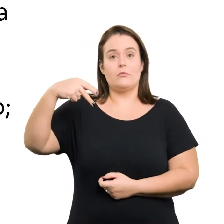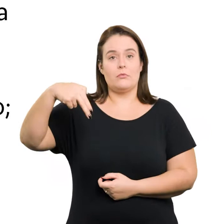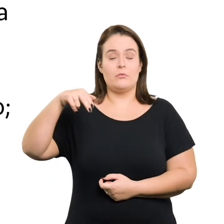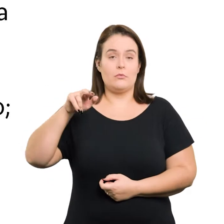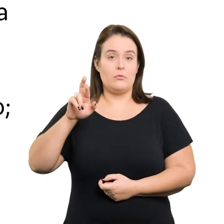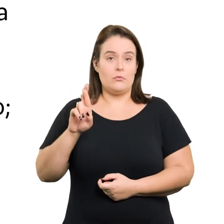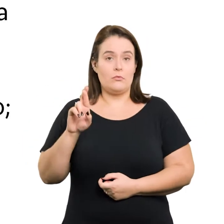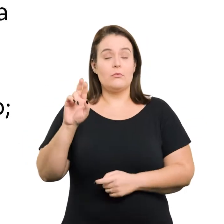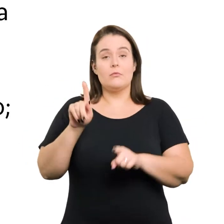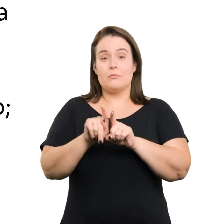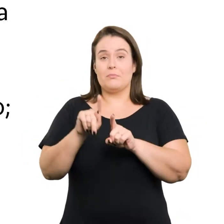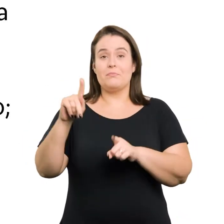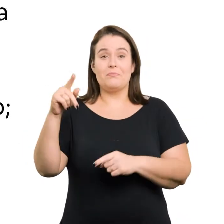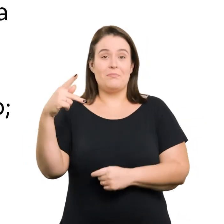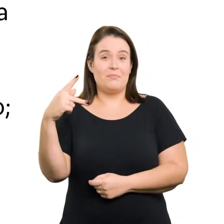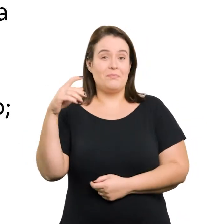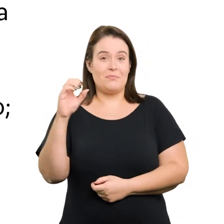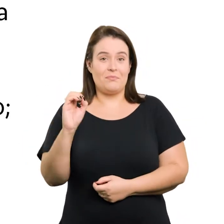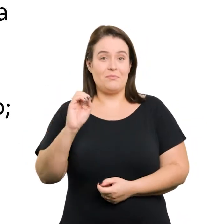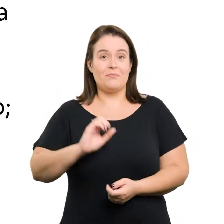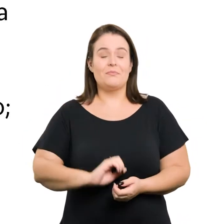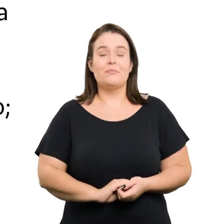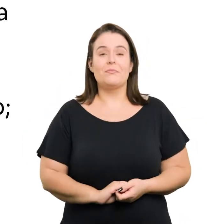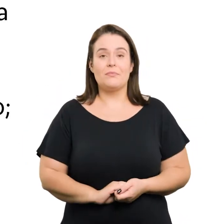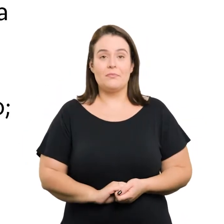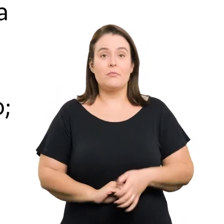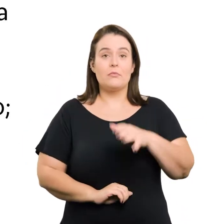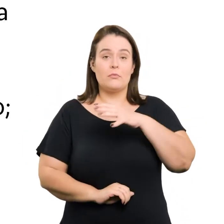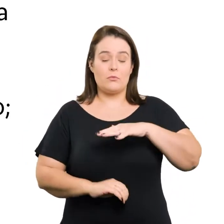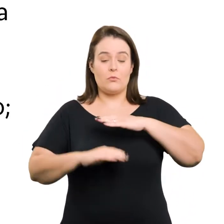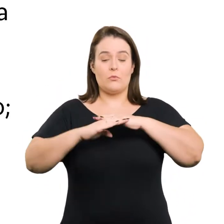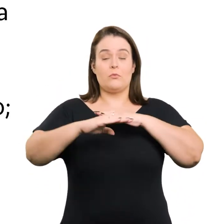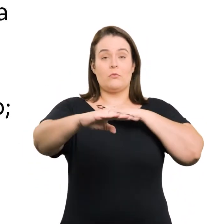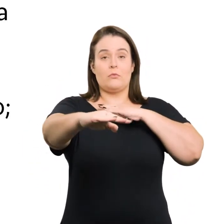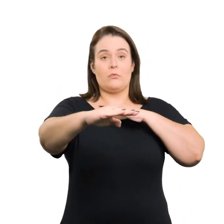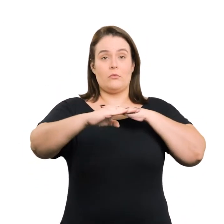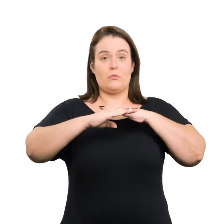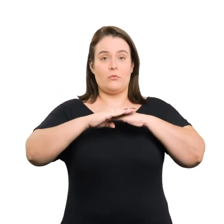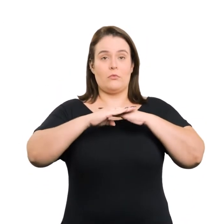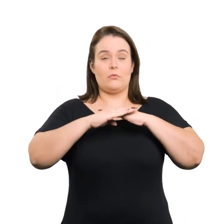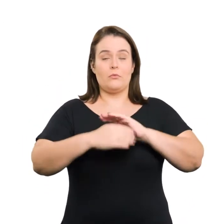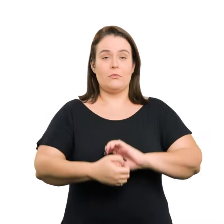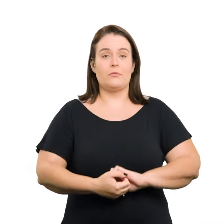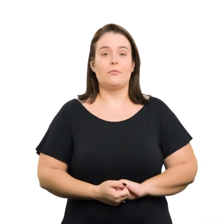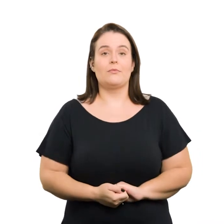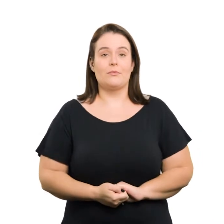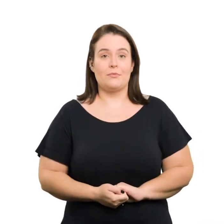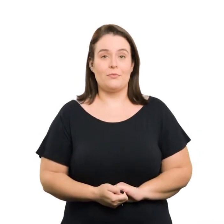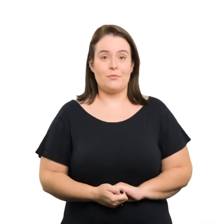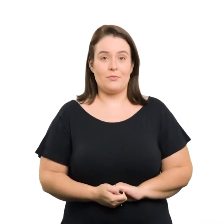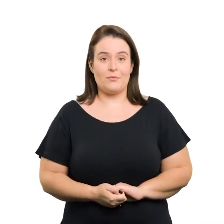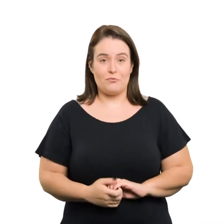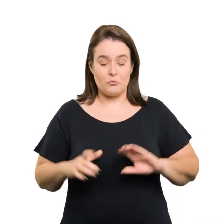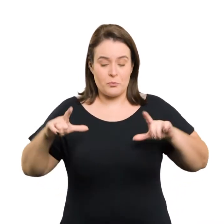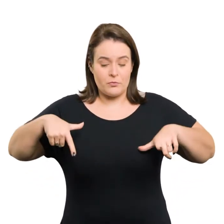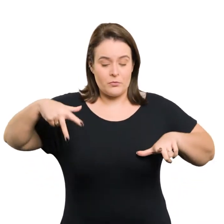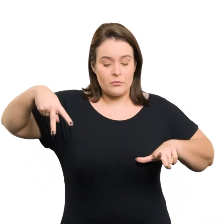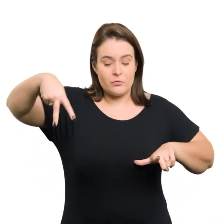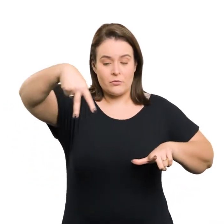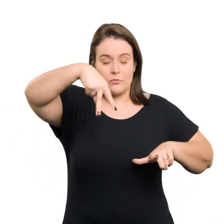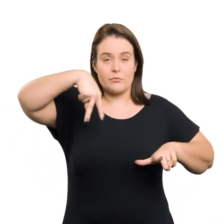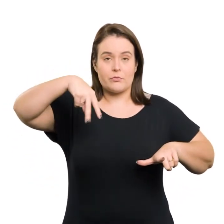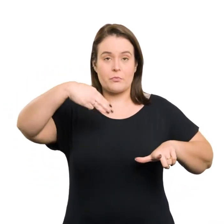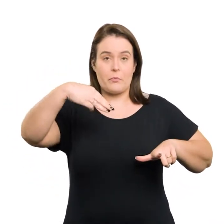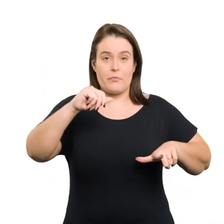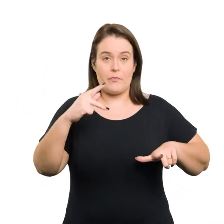a PMR e PO Estar instalados em local plano Ser identificados no mapa de assentos